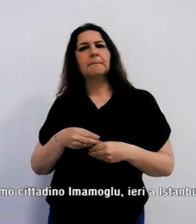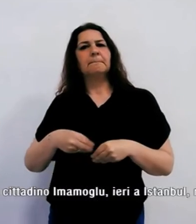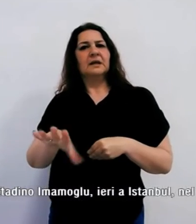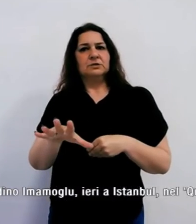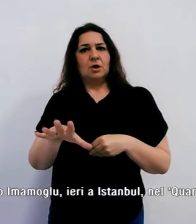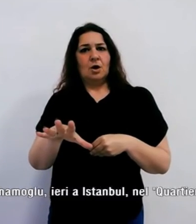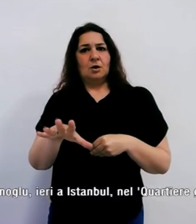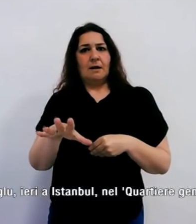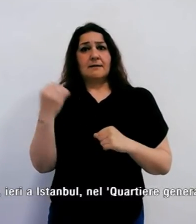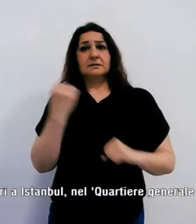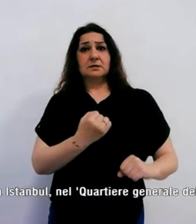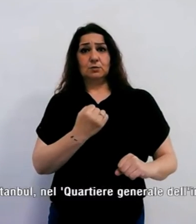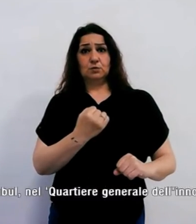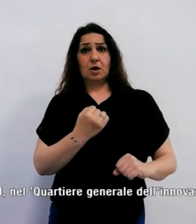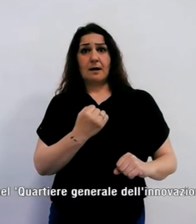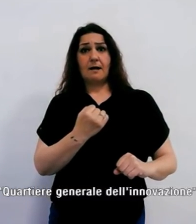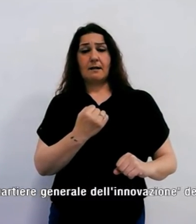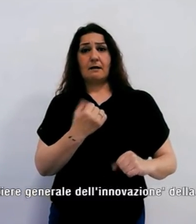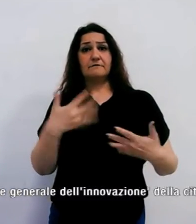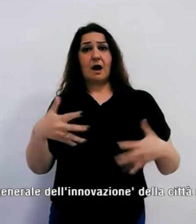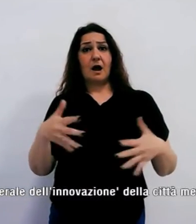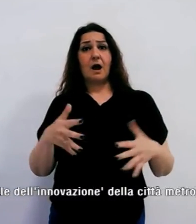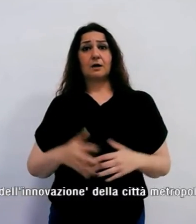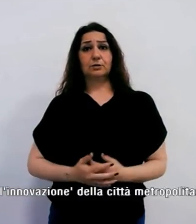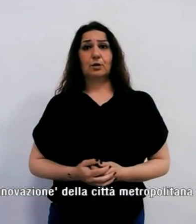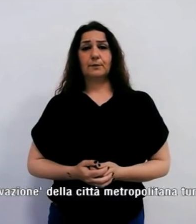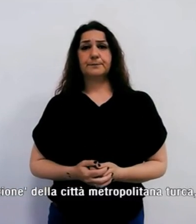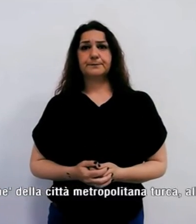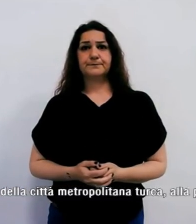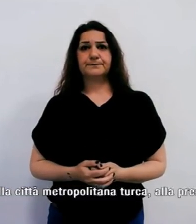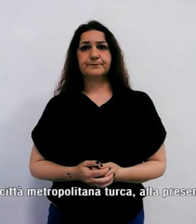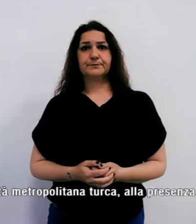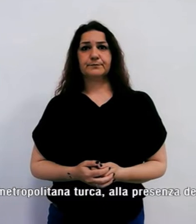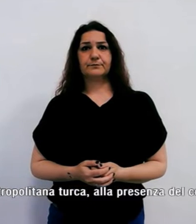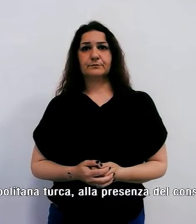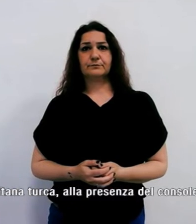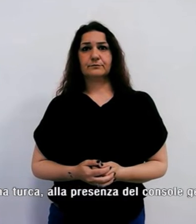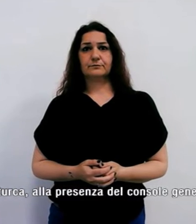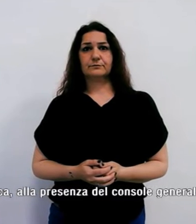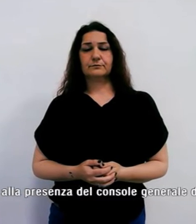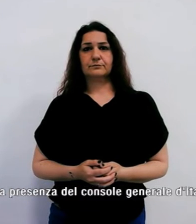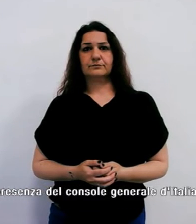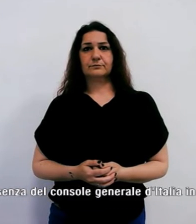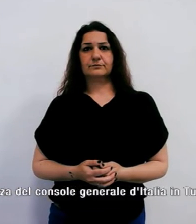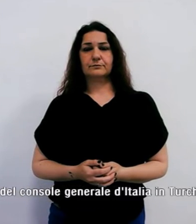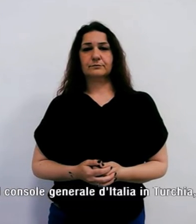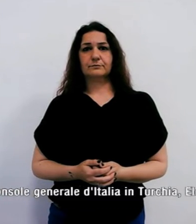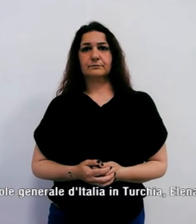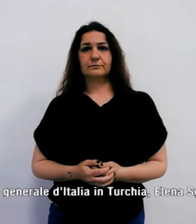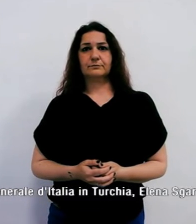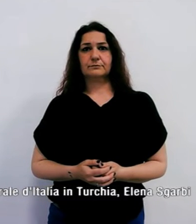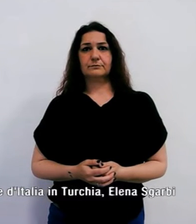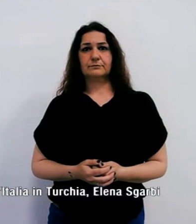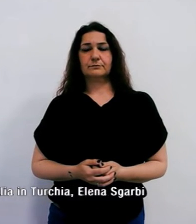Nardella nella città turca, su invito del sindaco Imamoglu, ieri a Istanbul nel quartiere